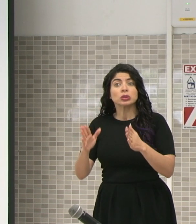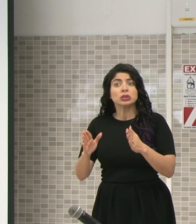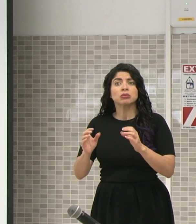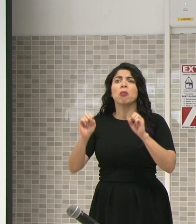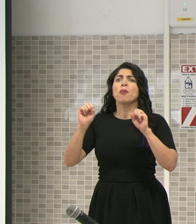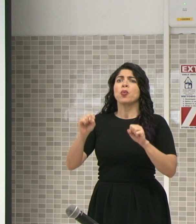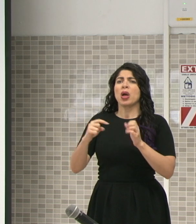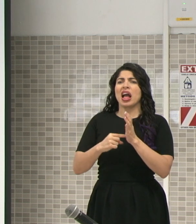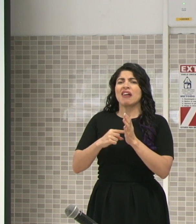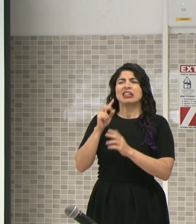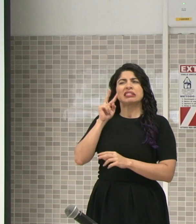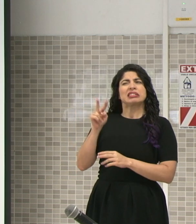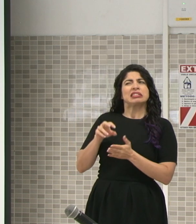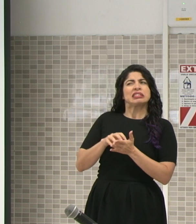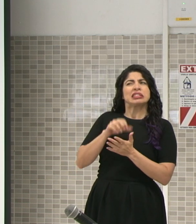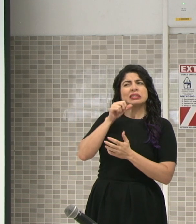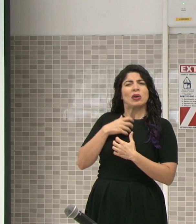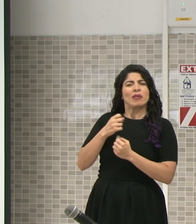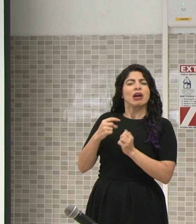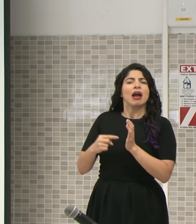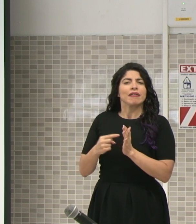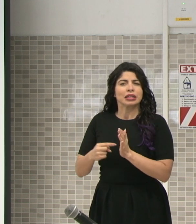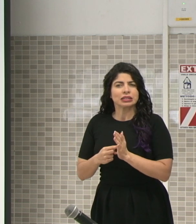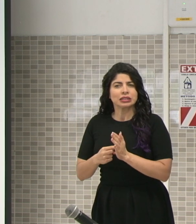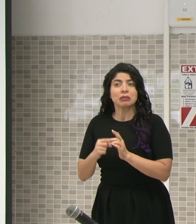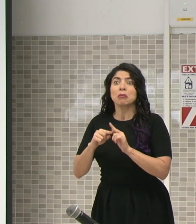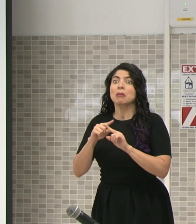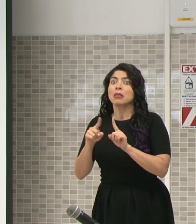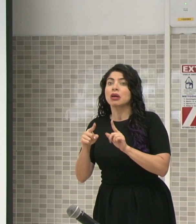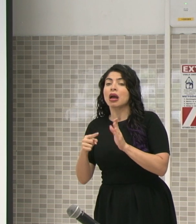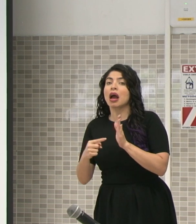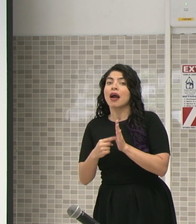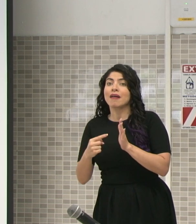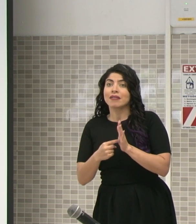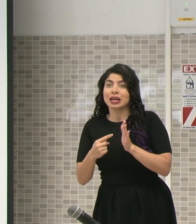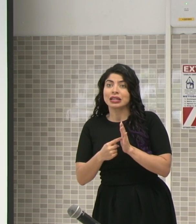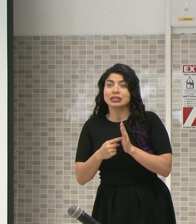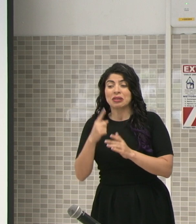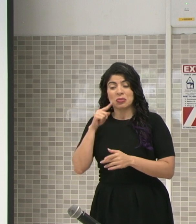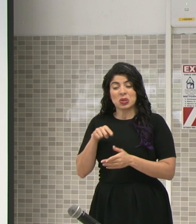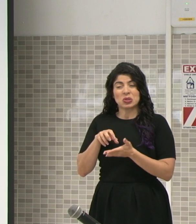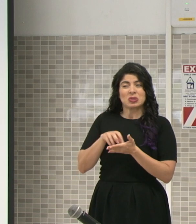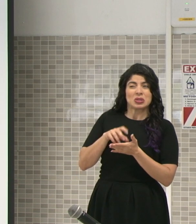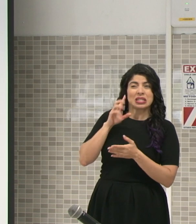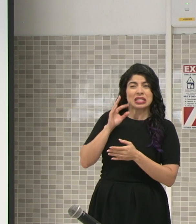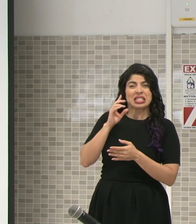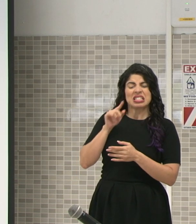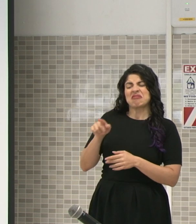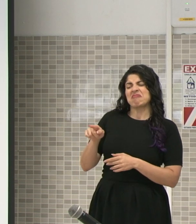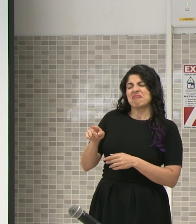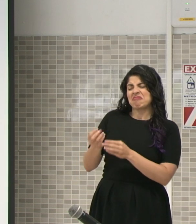a veces ser escéptico, y hay veces que dirá con escepticismo qué irá a salir de ahí.